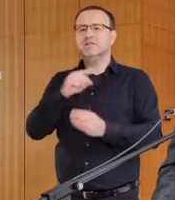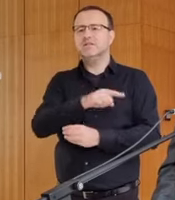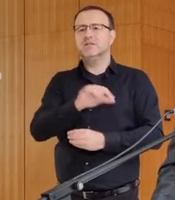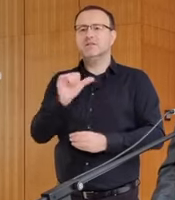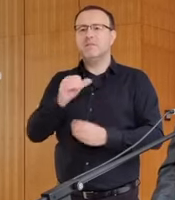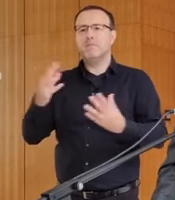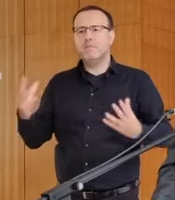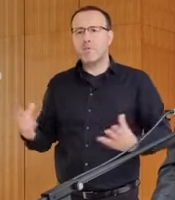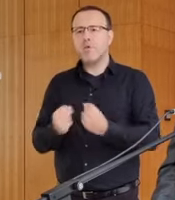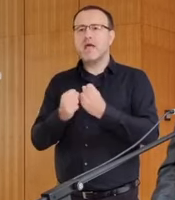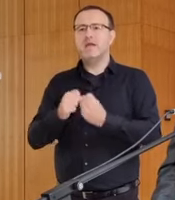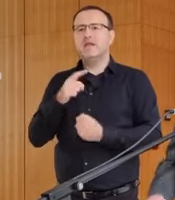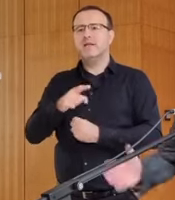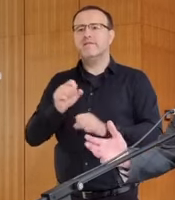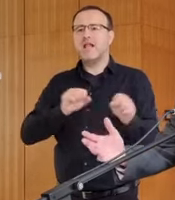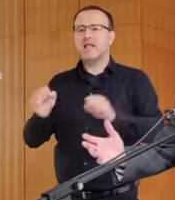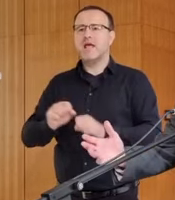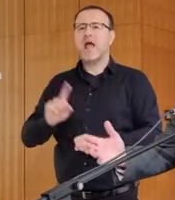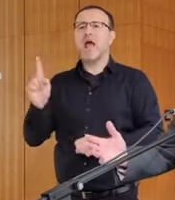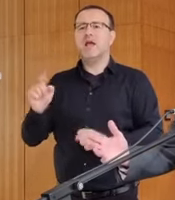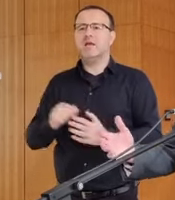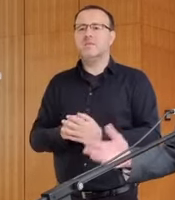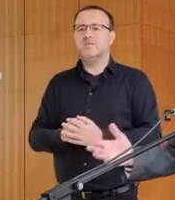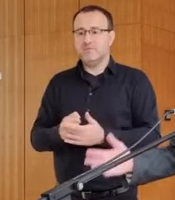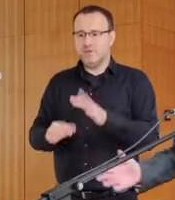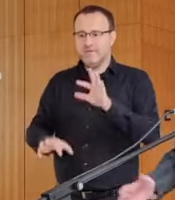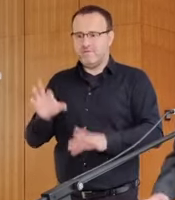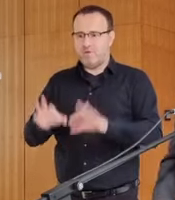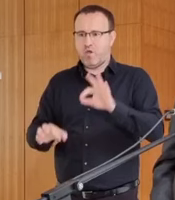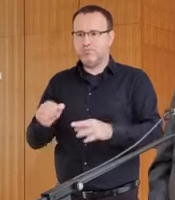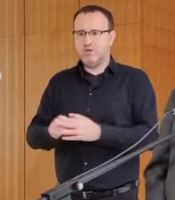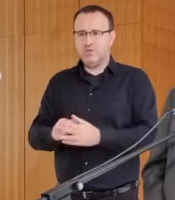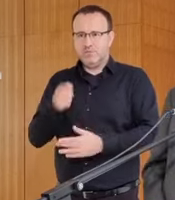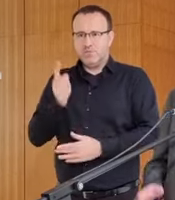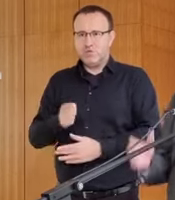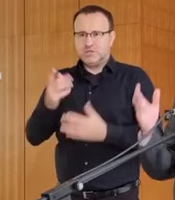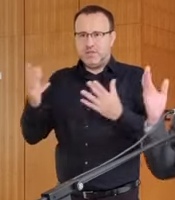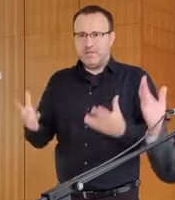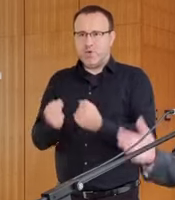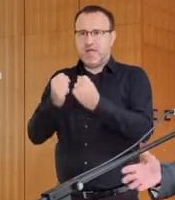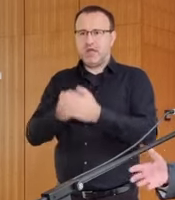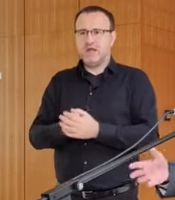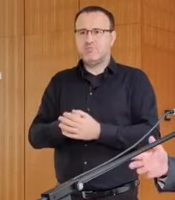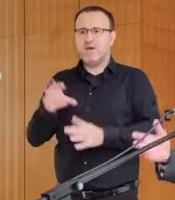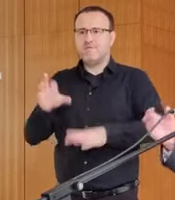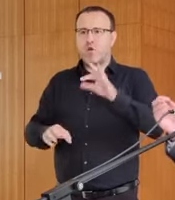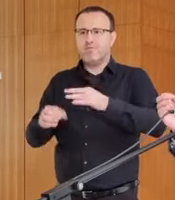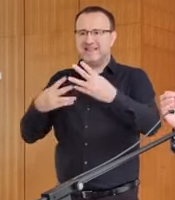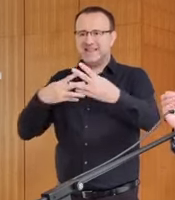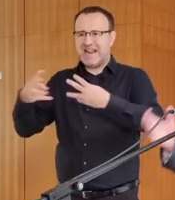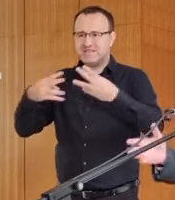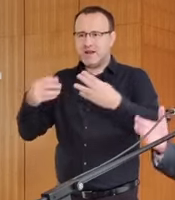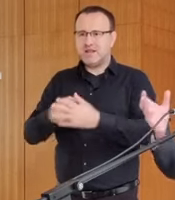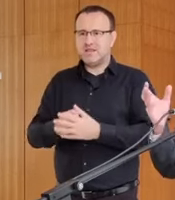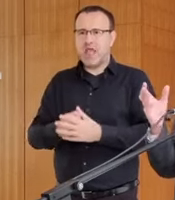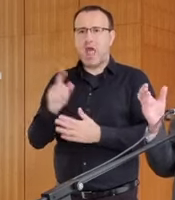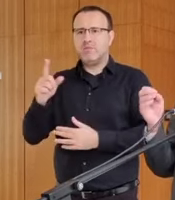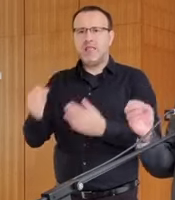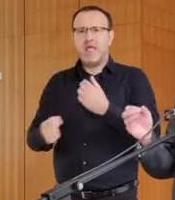počas sohtom vládnutia, tak ktorá by to bola? Nie za hodí. Tie sa musia podariť. Samozrejme, aby boli transparentné, aby